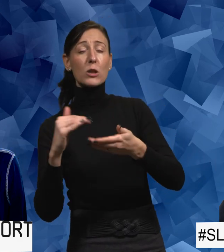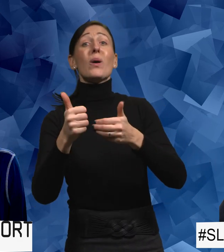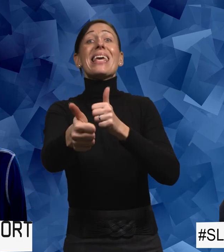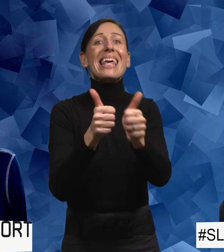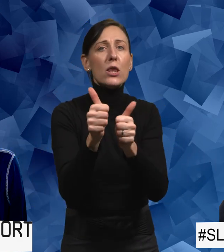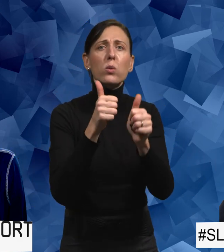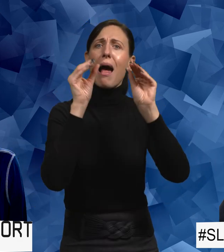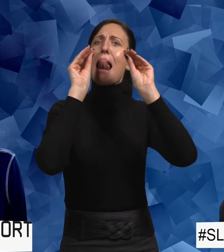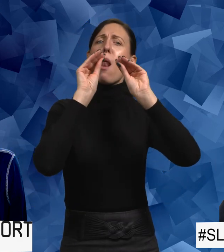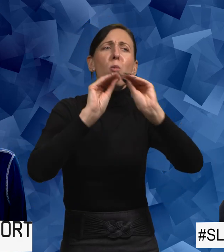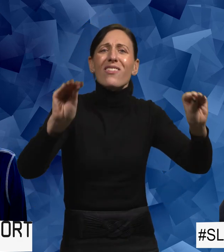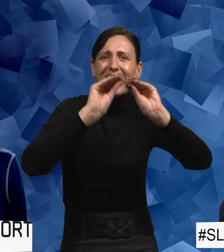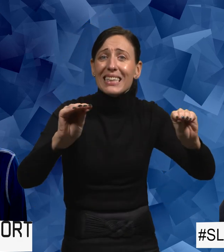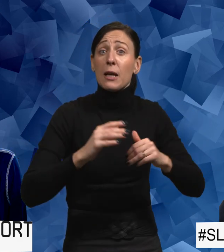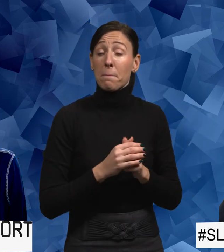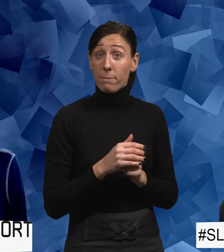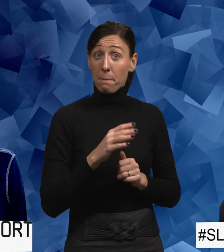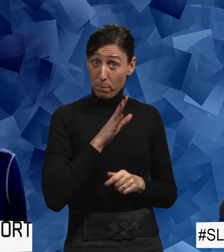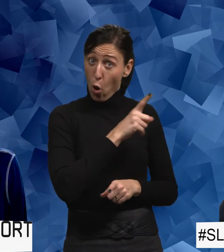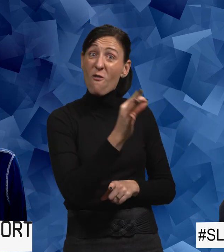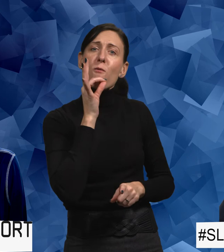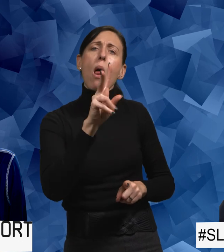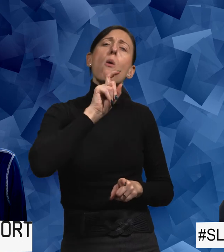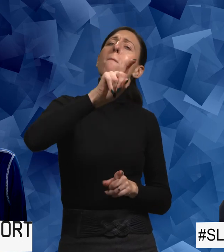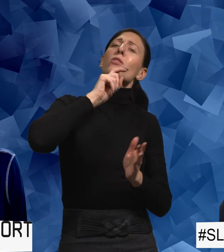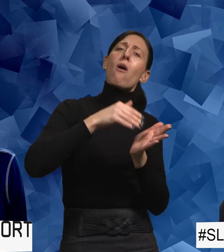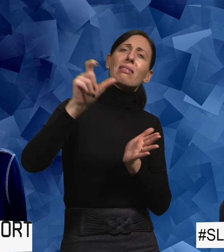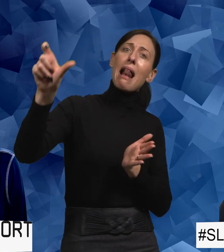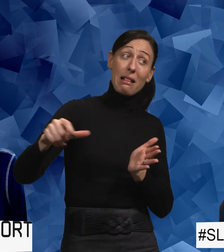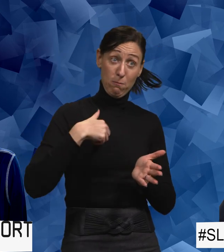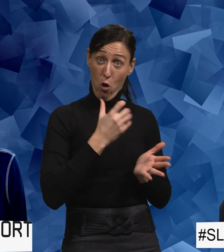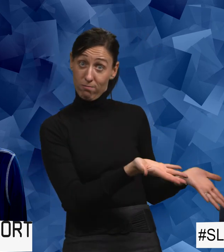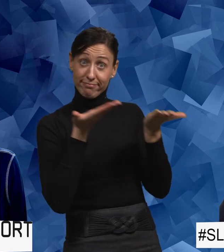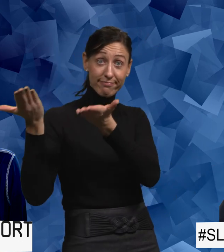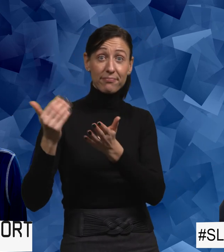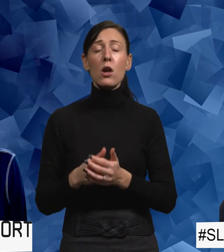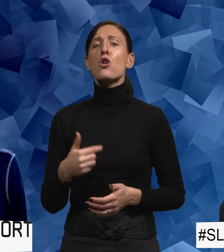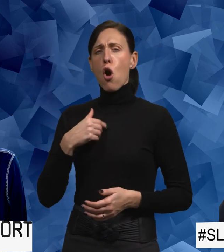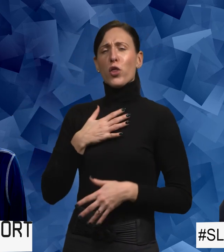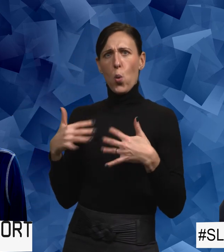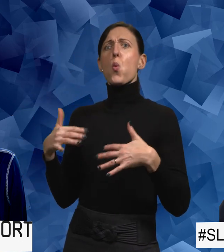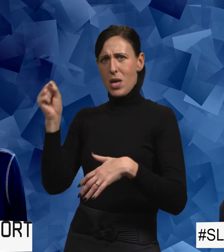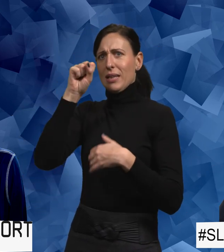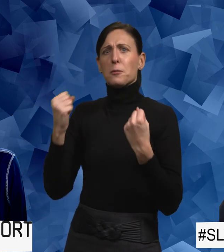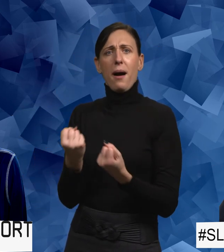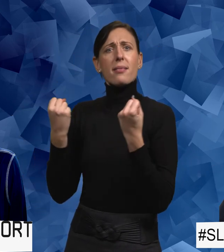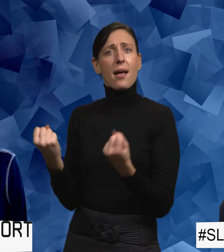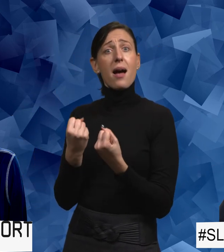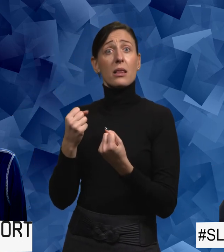idrottslärarundervisning. Har du någon fråga eller kommentar som du vill att jag ska ta med till henne? Ja, jag tycker det var jättespännande just.